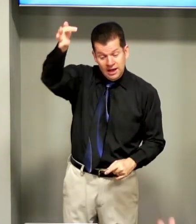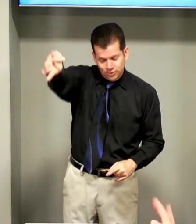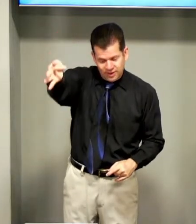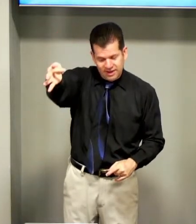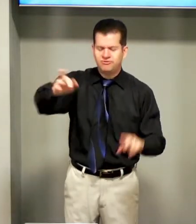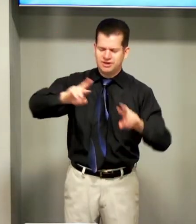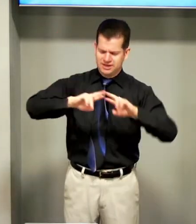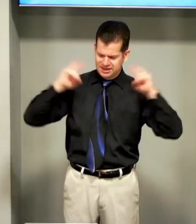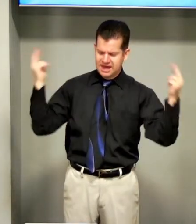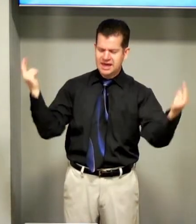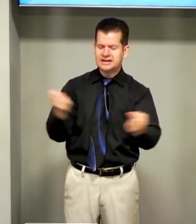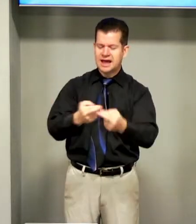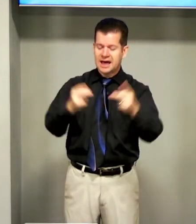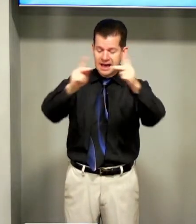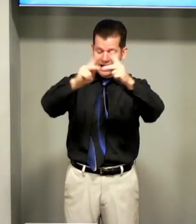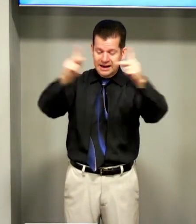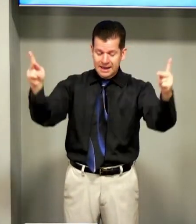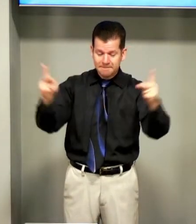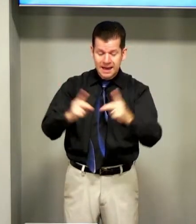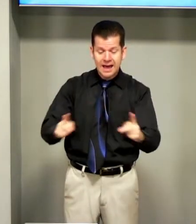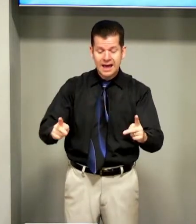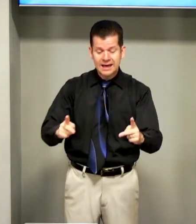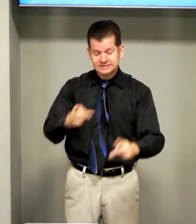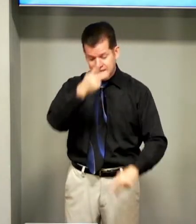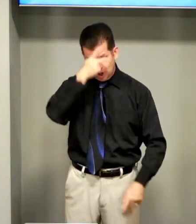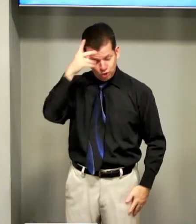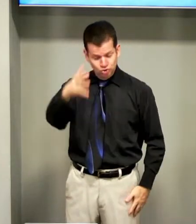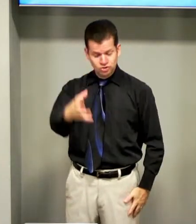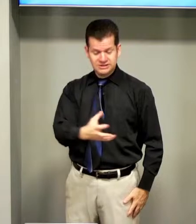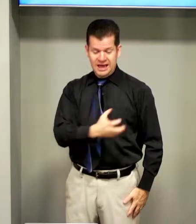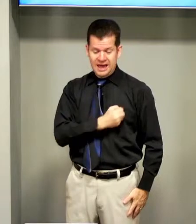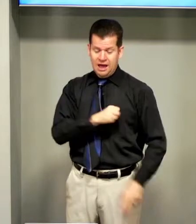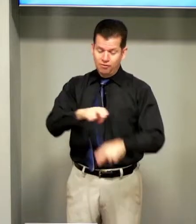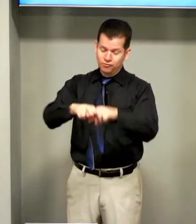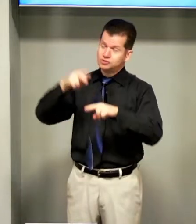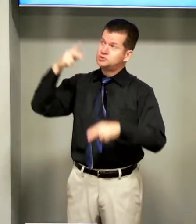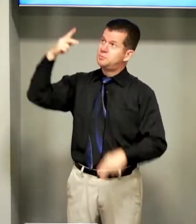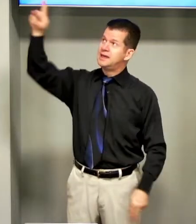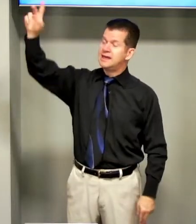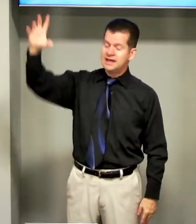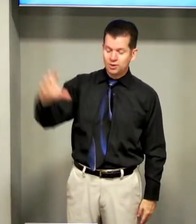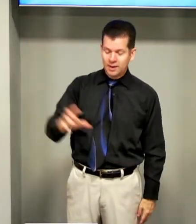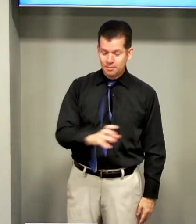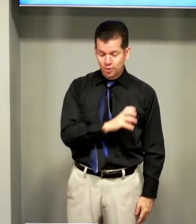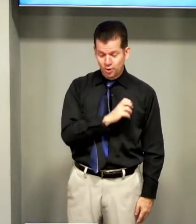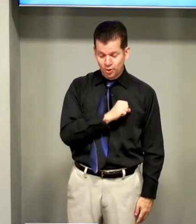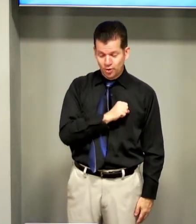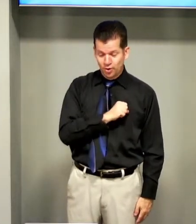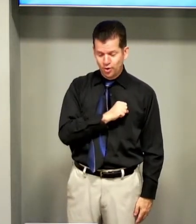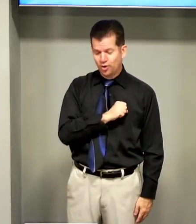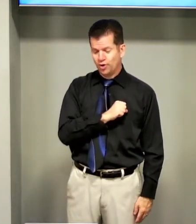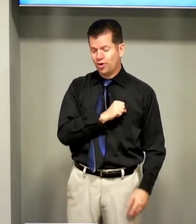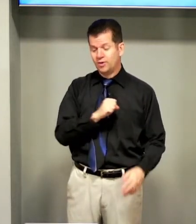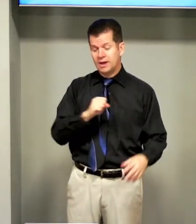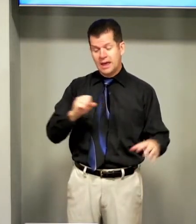Reinar a paz Dos salvos pelo amor Então